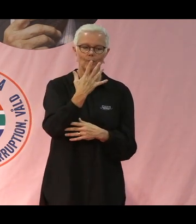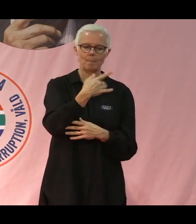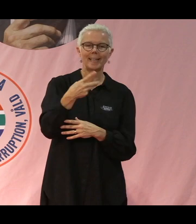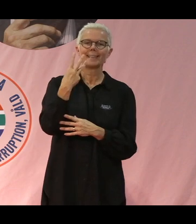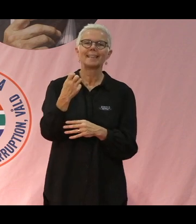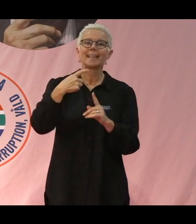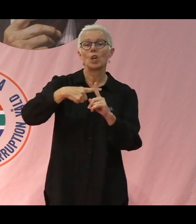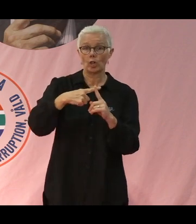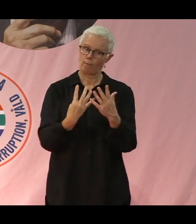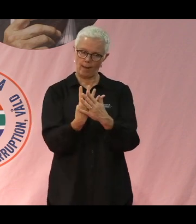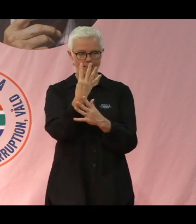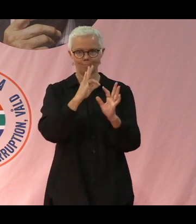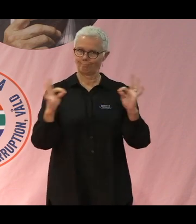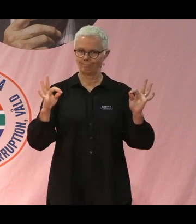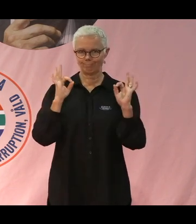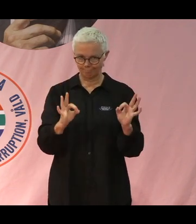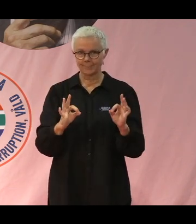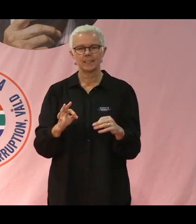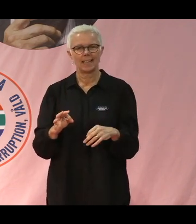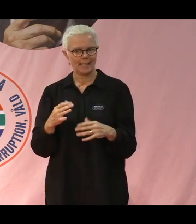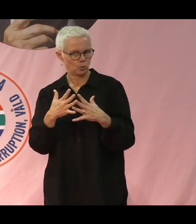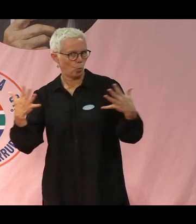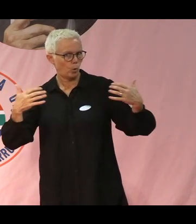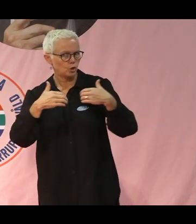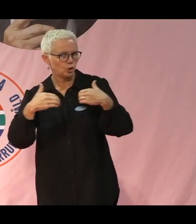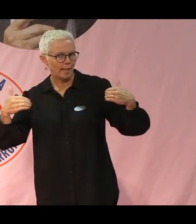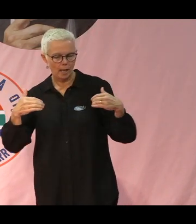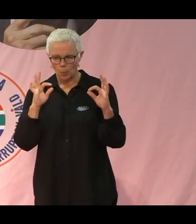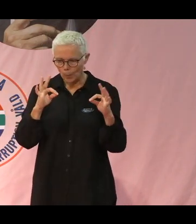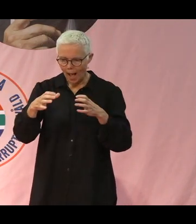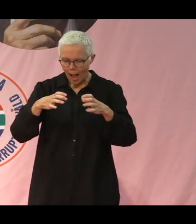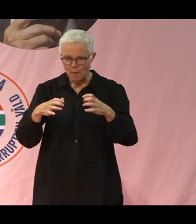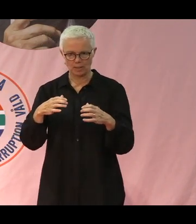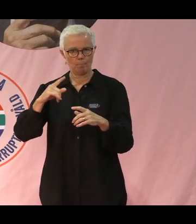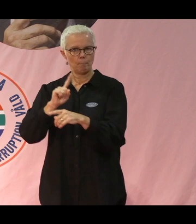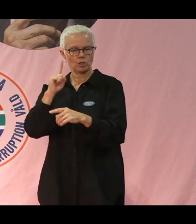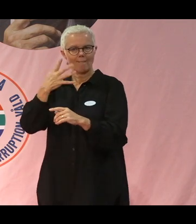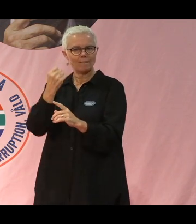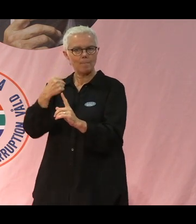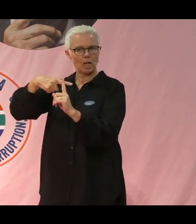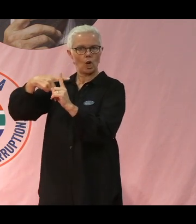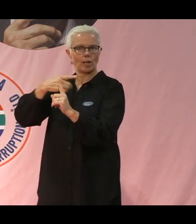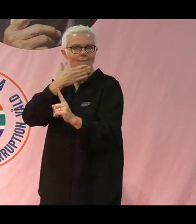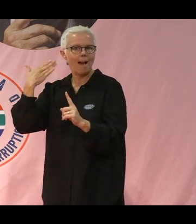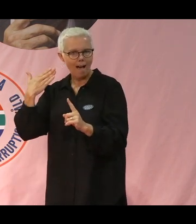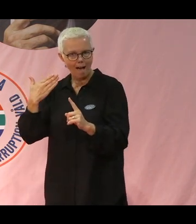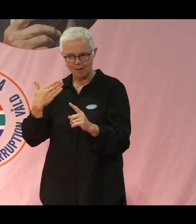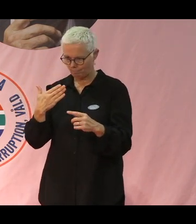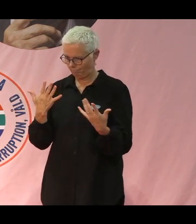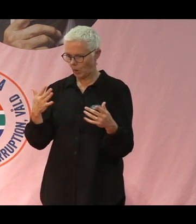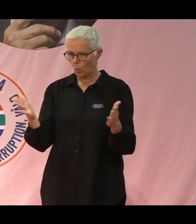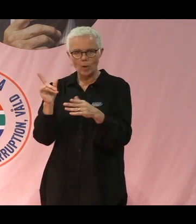Och så det här är ju en stor skillnad då att försöka anpassa till 50 grader på väldigt kort tid är väldigt svårt.